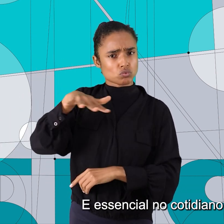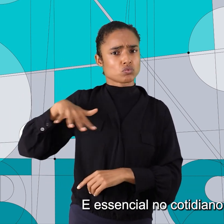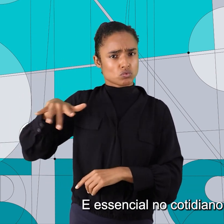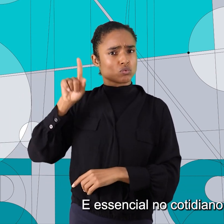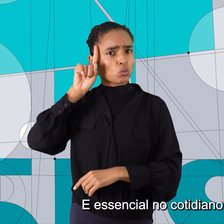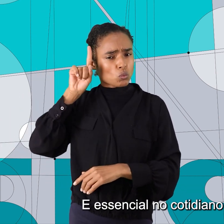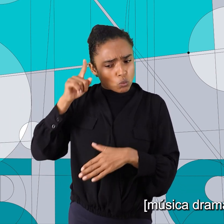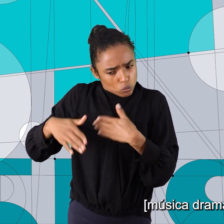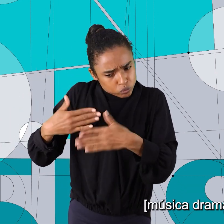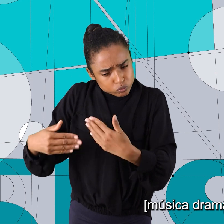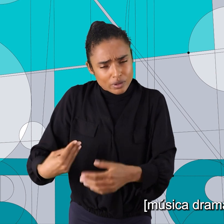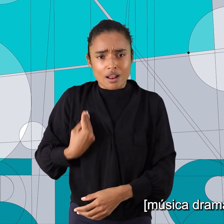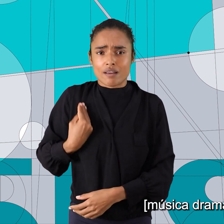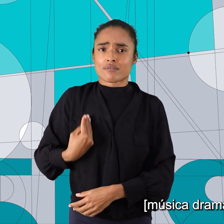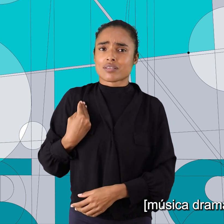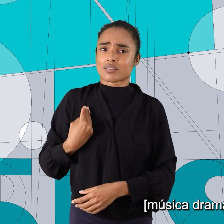no cotidiano para a nossa vida.